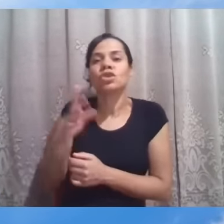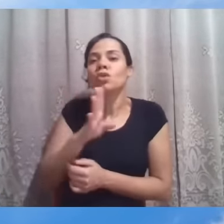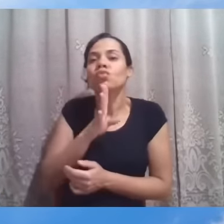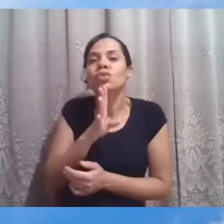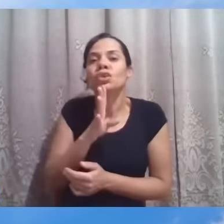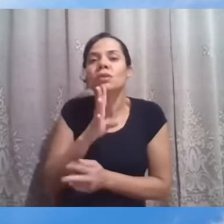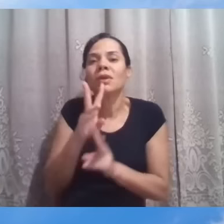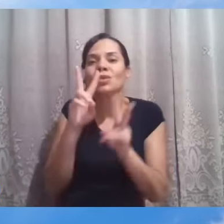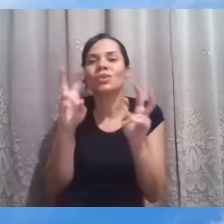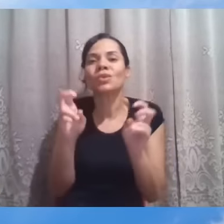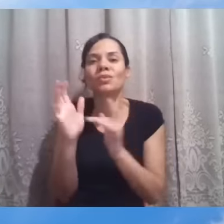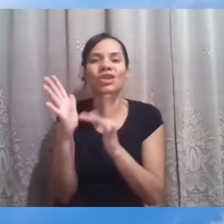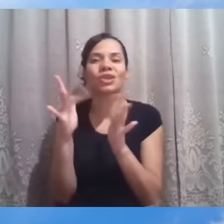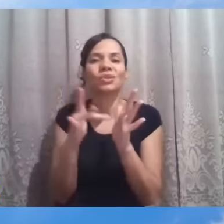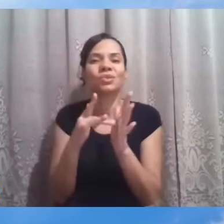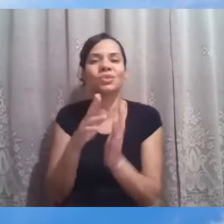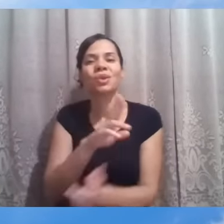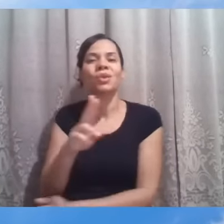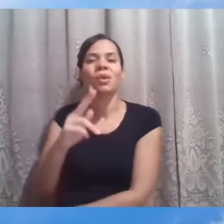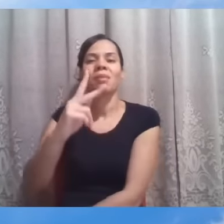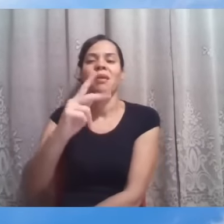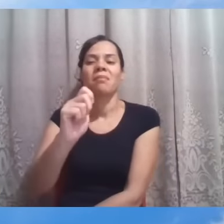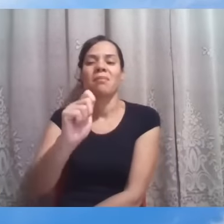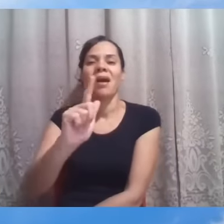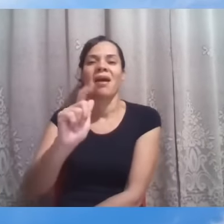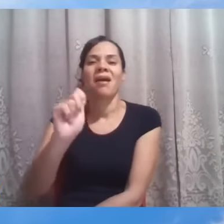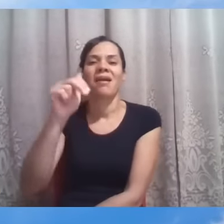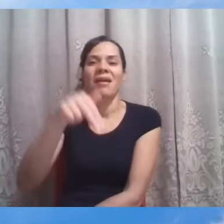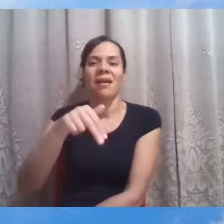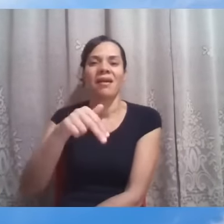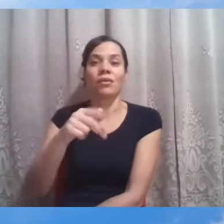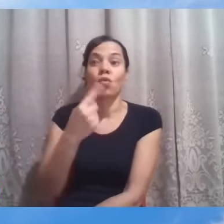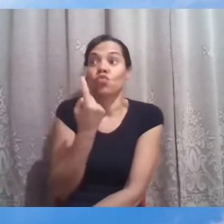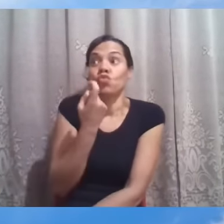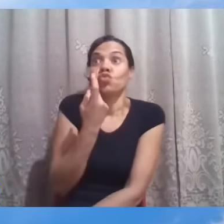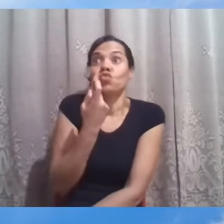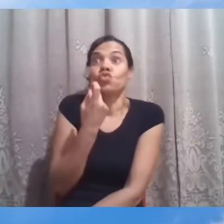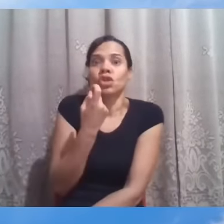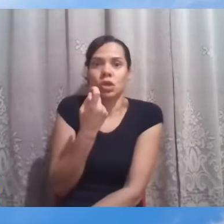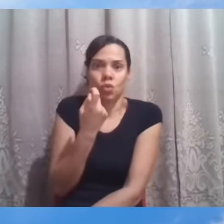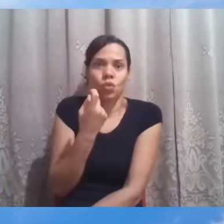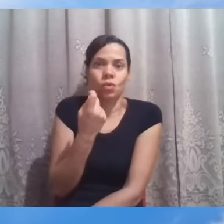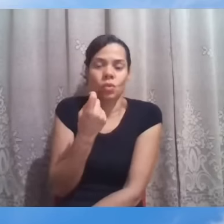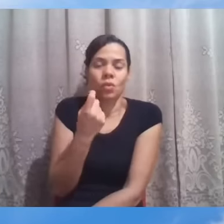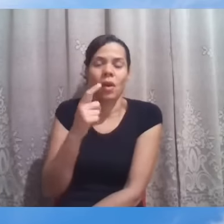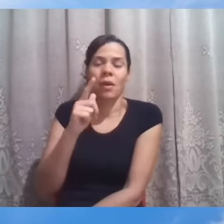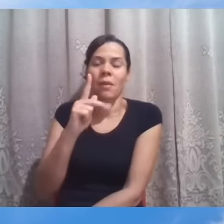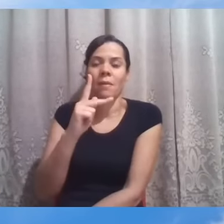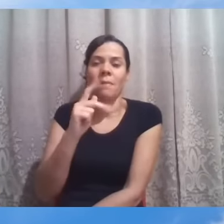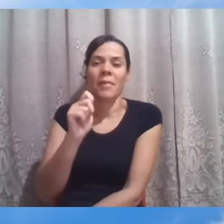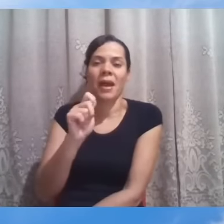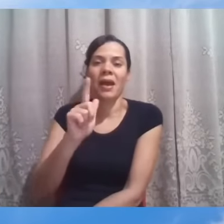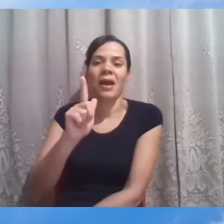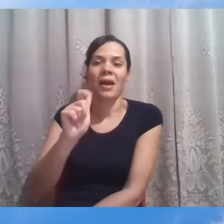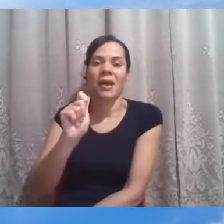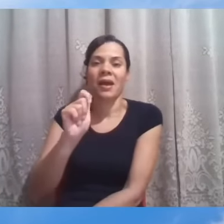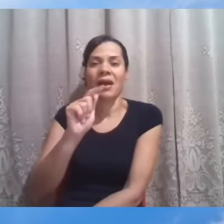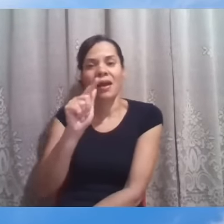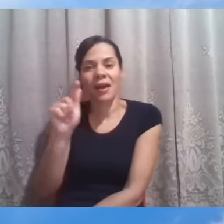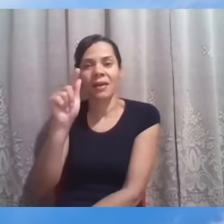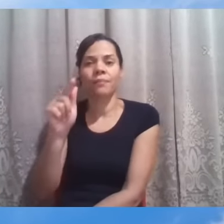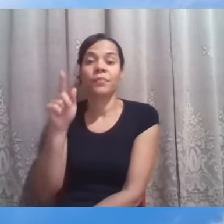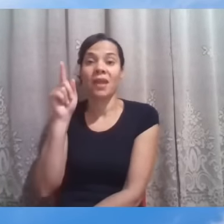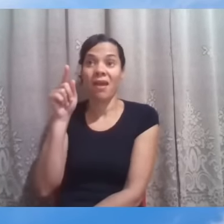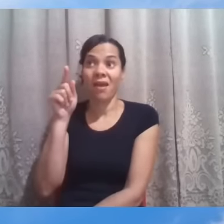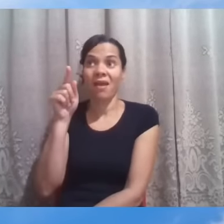traziam ainda aquele conceito de monoteísmo, de culto ao Deus único, que Israel representava, eram cidades que